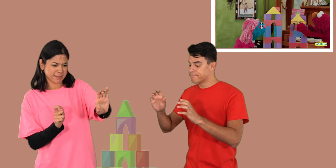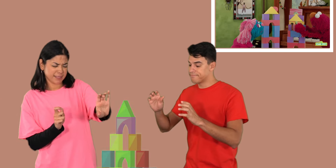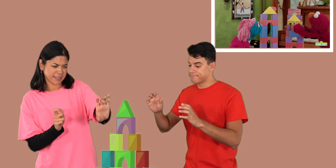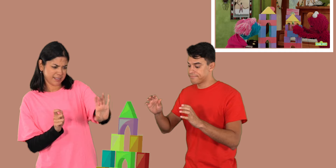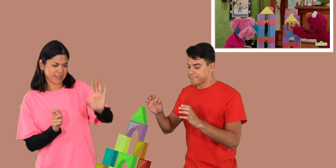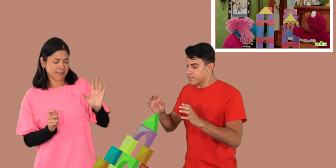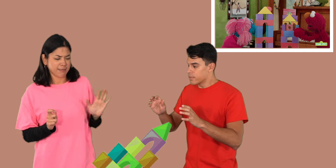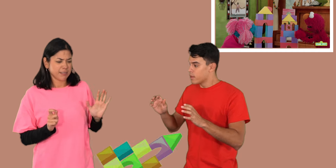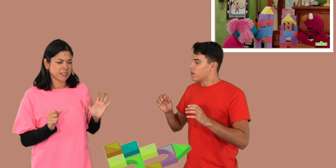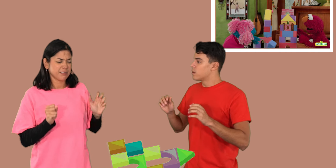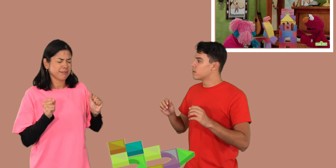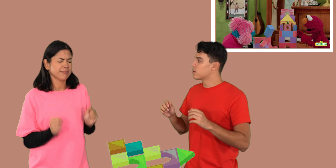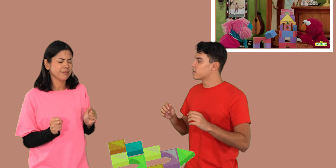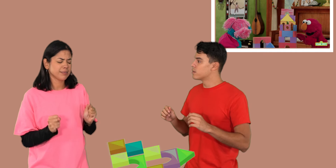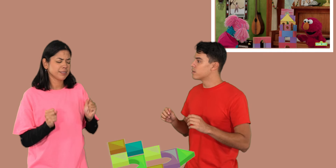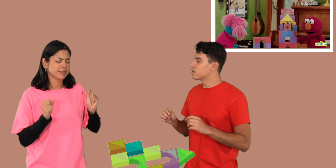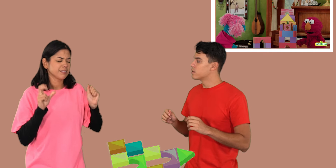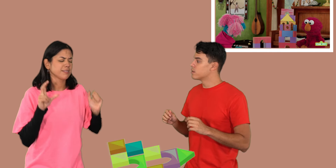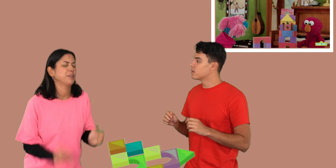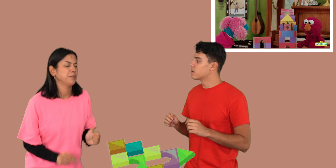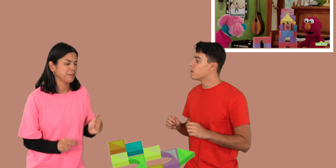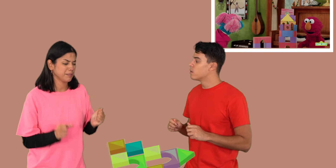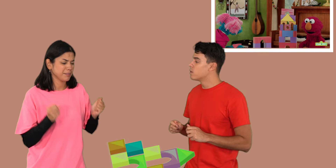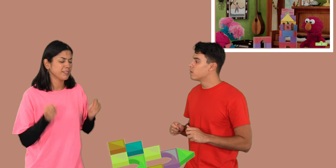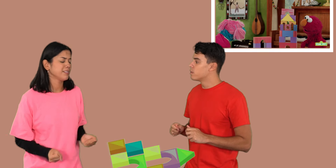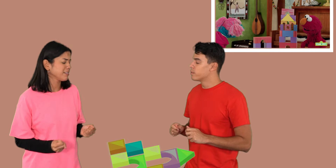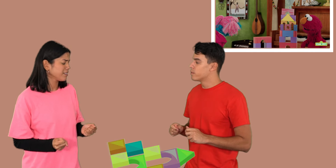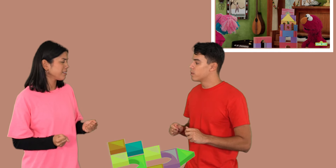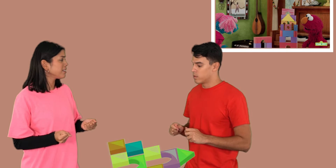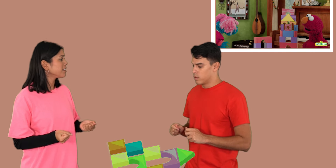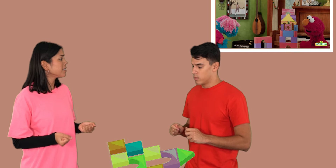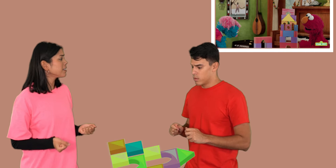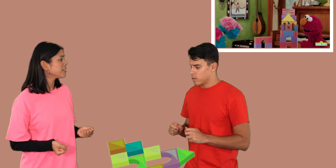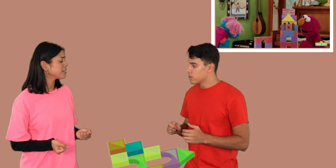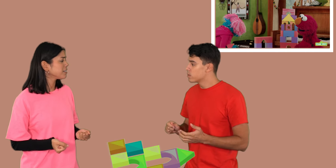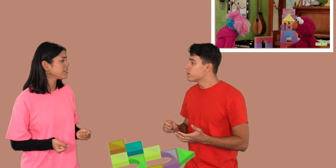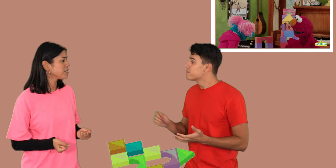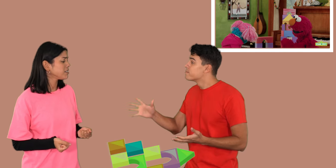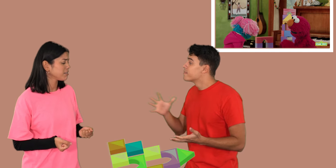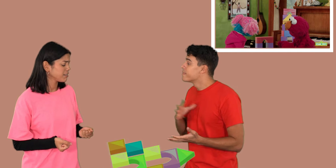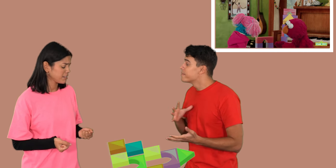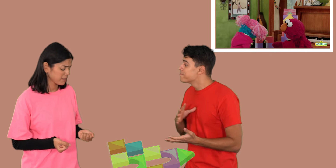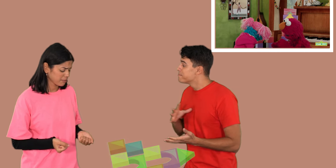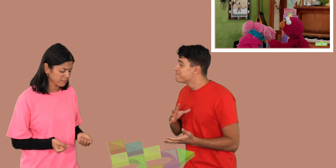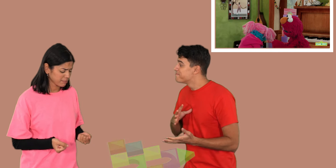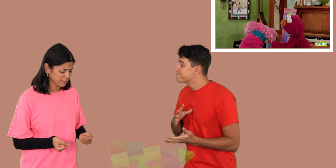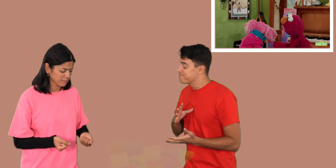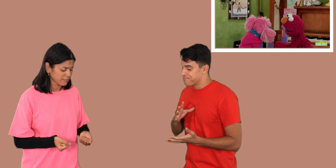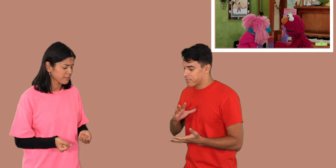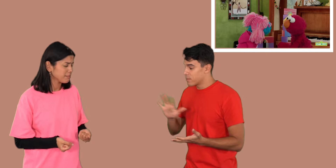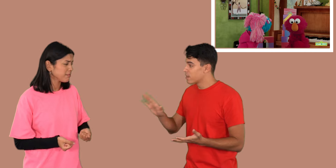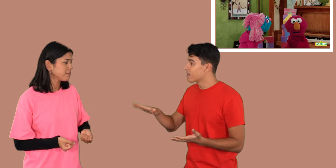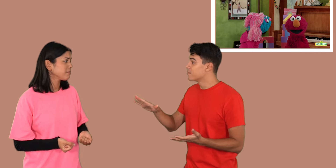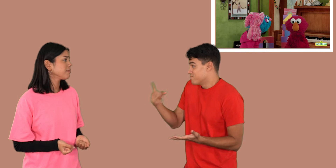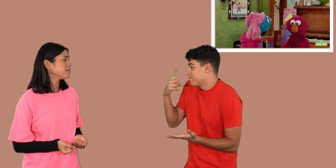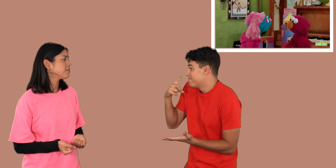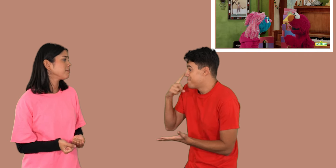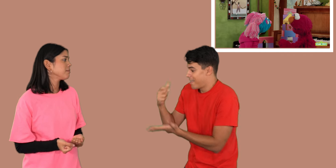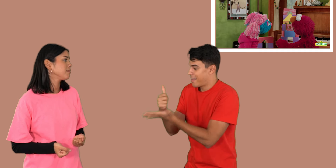acomodar este bloque un poco más, sí. Ay, no. No hay problema, Jessy. ¿Quieres